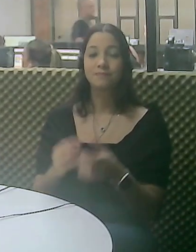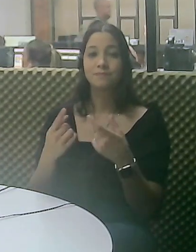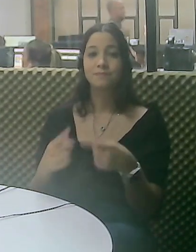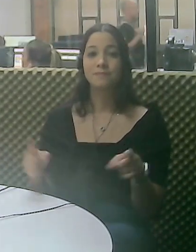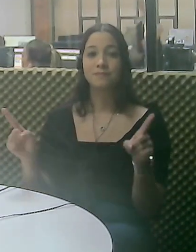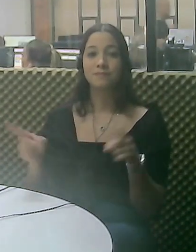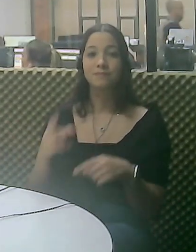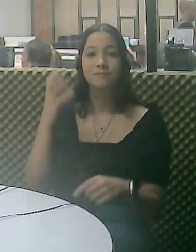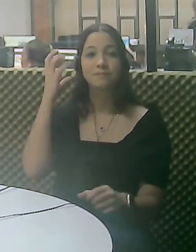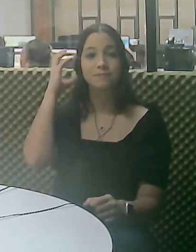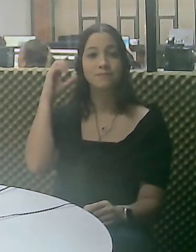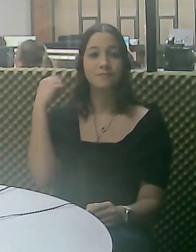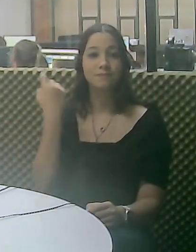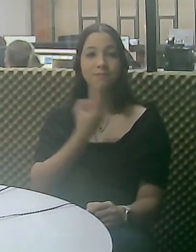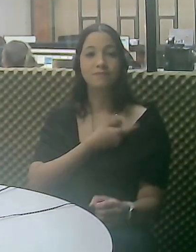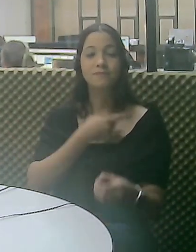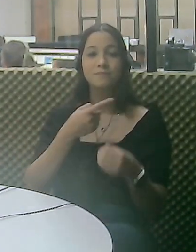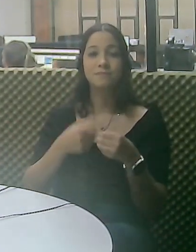edição de hoje.